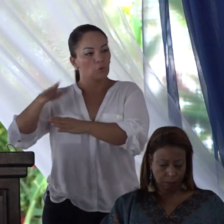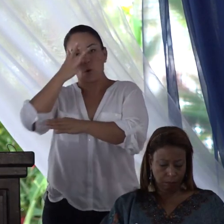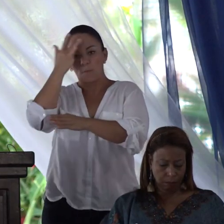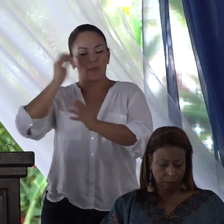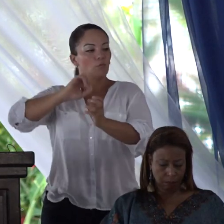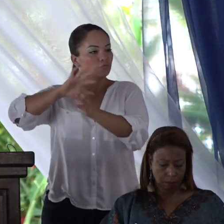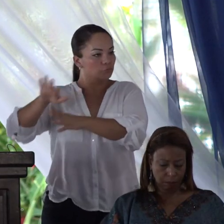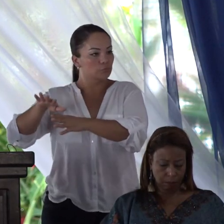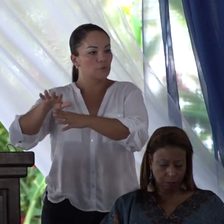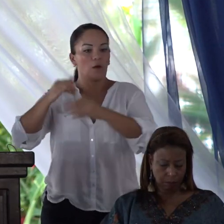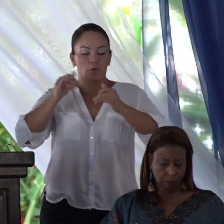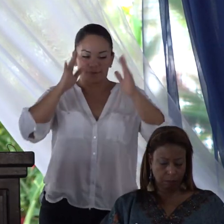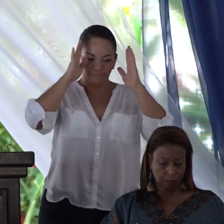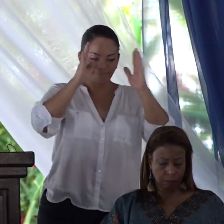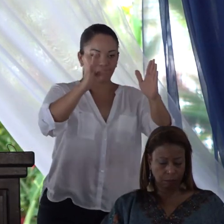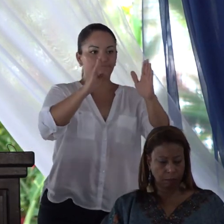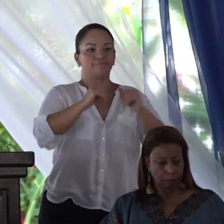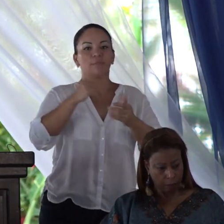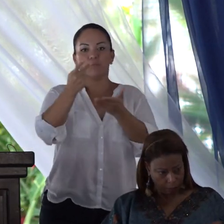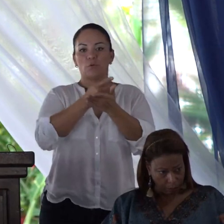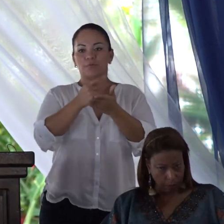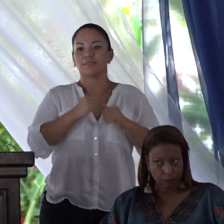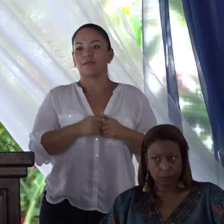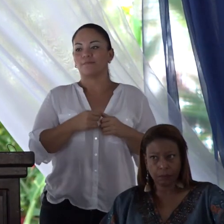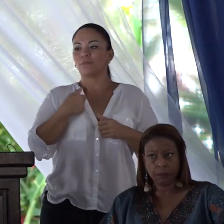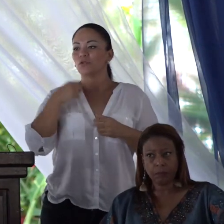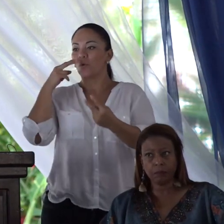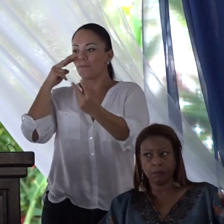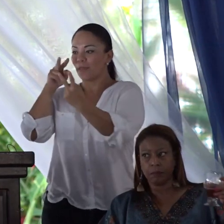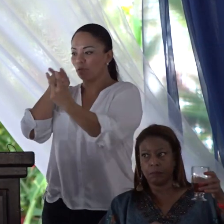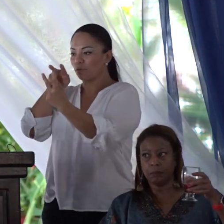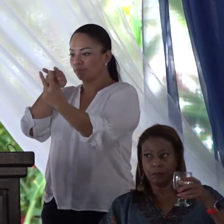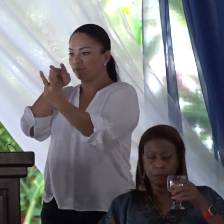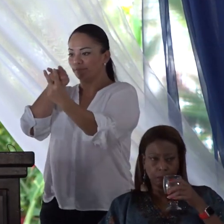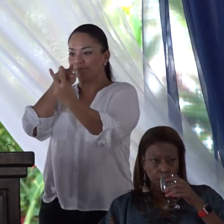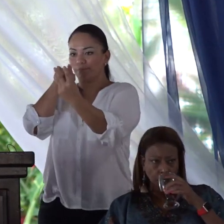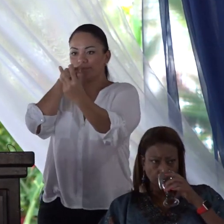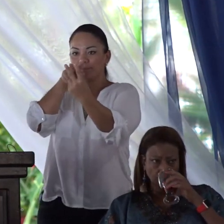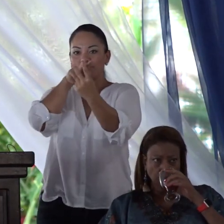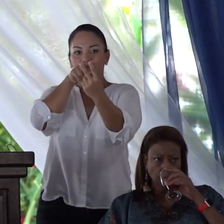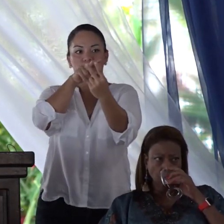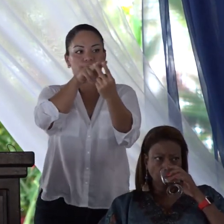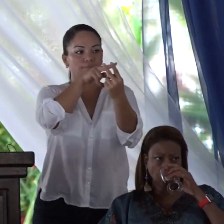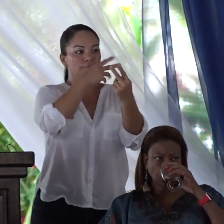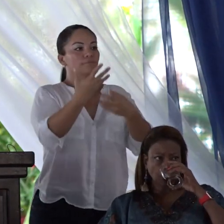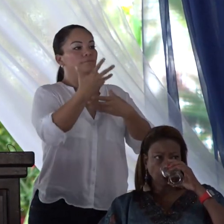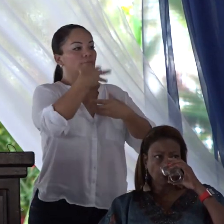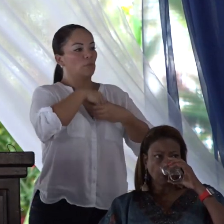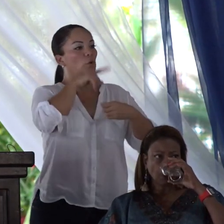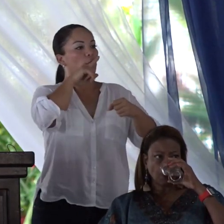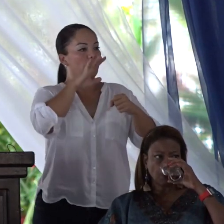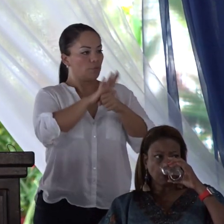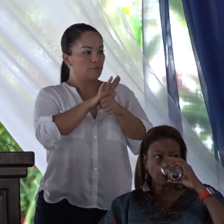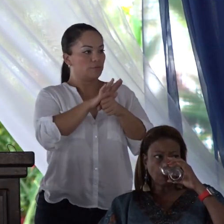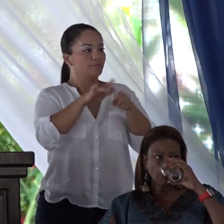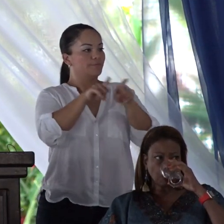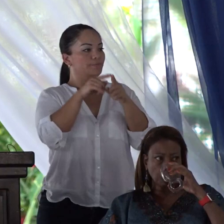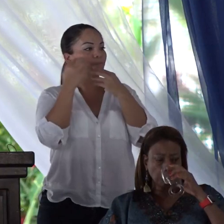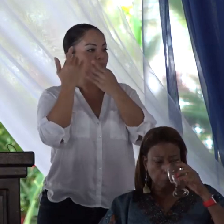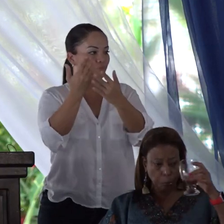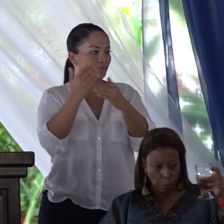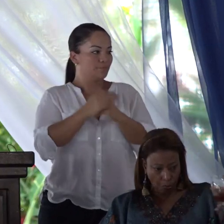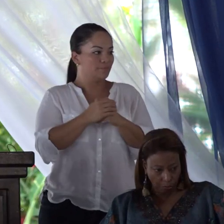en que ha estado esta provincia. Me voy viéndolas a los ojos, con compromiso, pero también con esperanza.